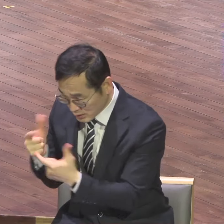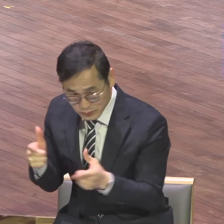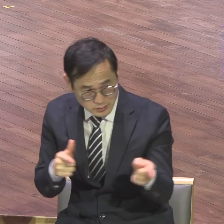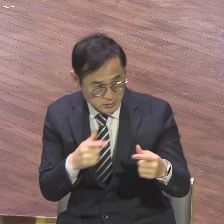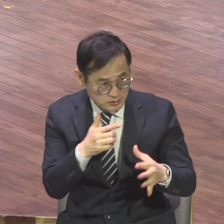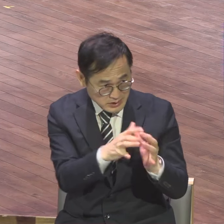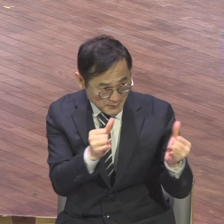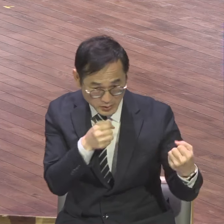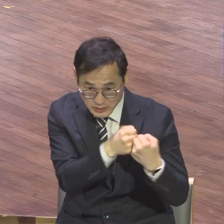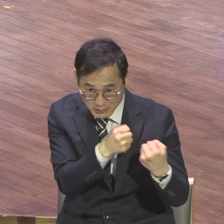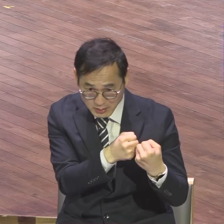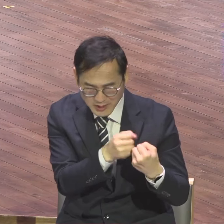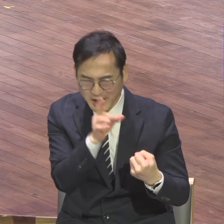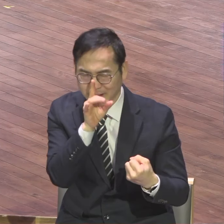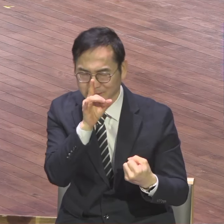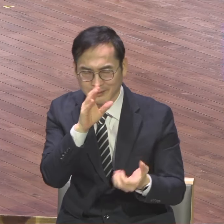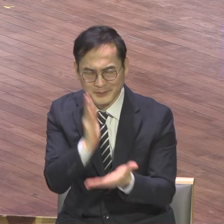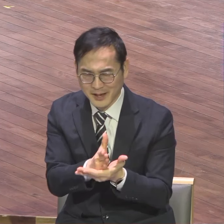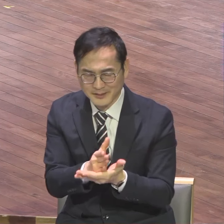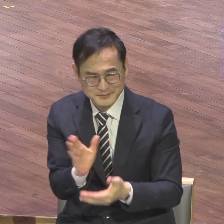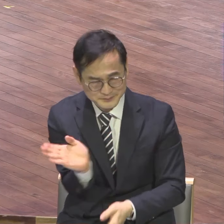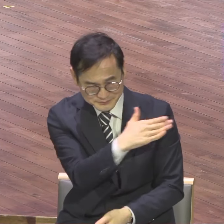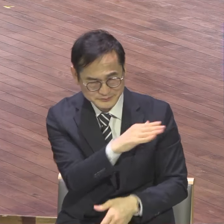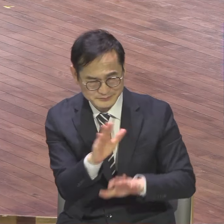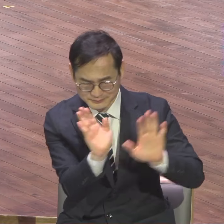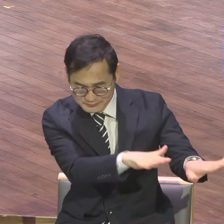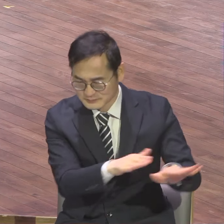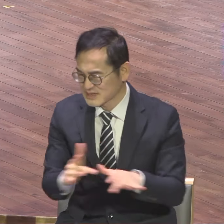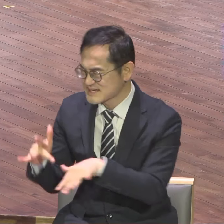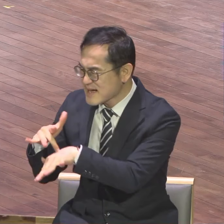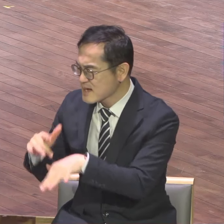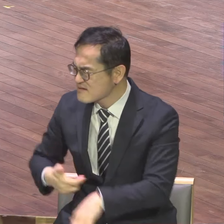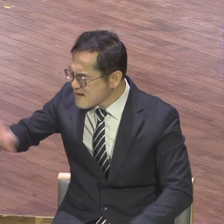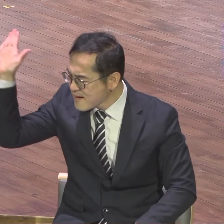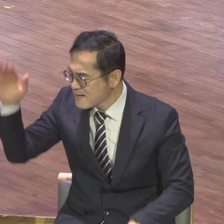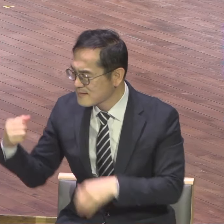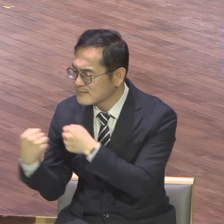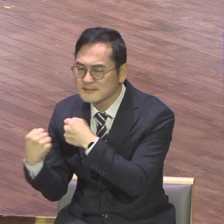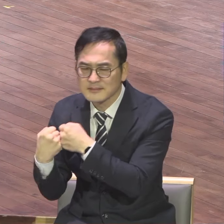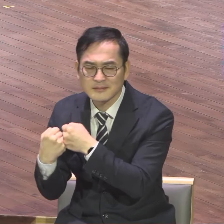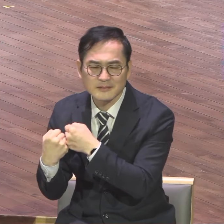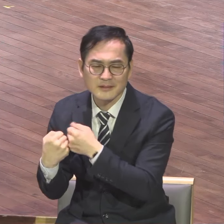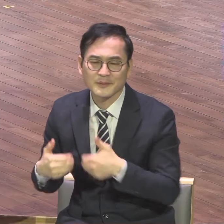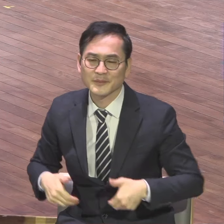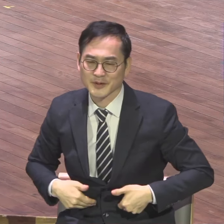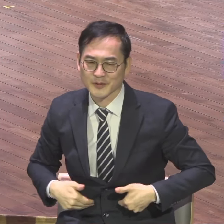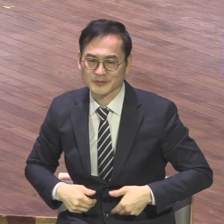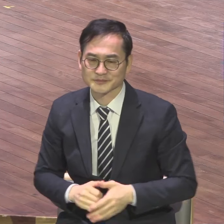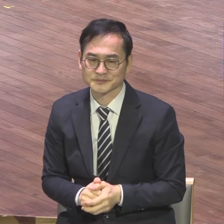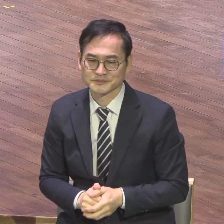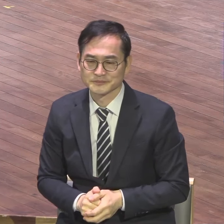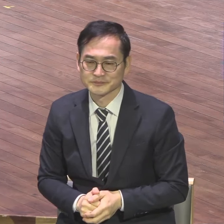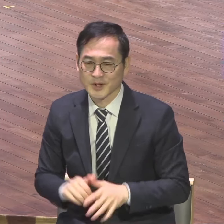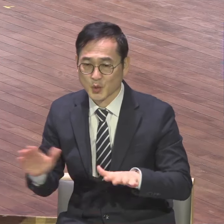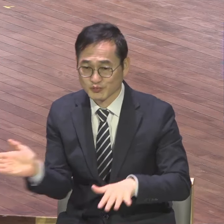이게 영의 사람이에요. 이게 하나님의 자녀의 특권이에요. 아멘. 모두 다 오늘부터 육신적 싸움 하지 말고